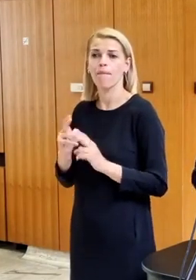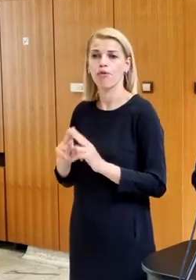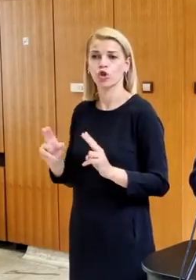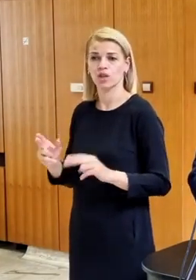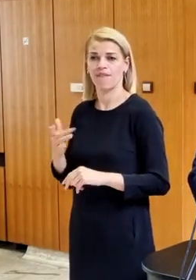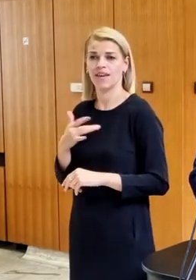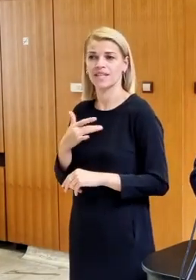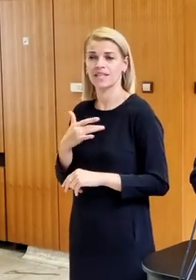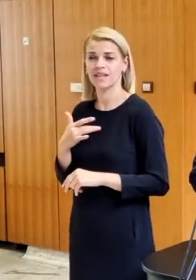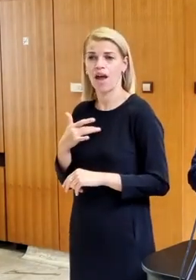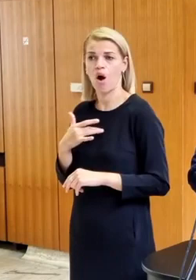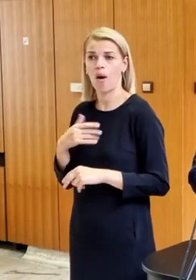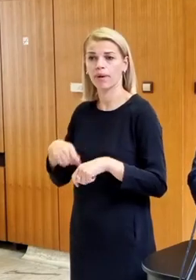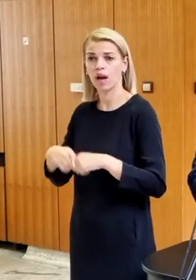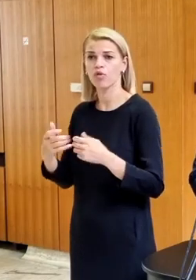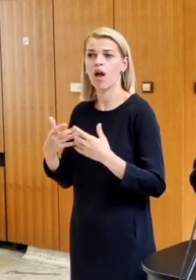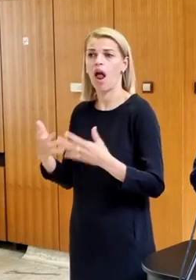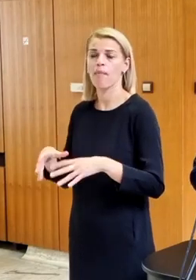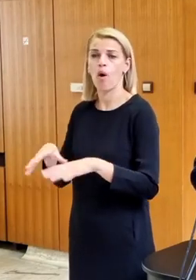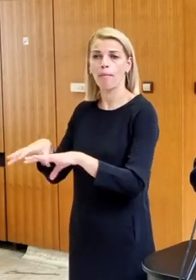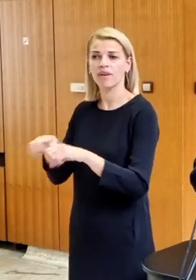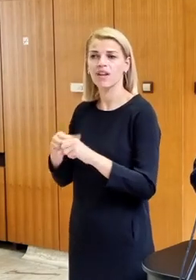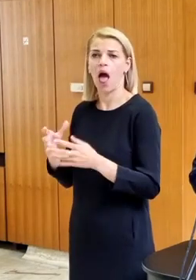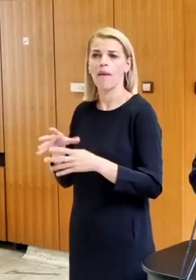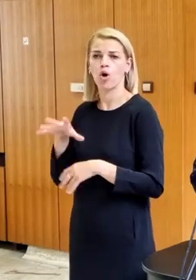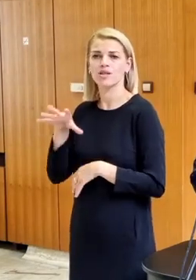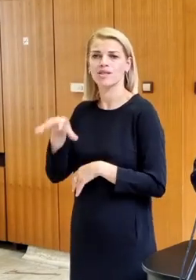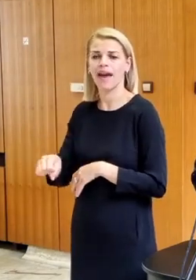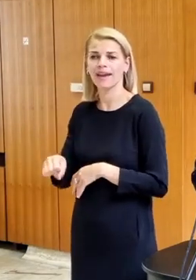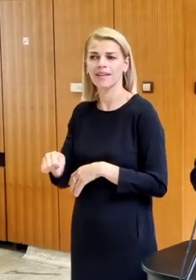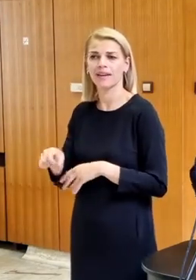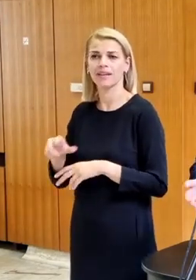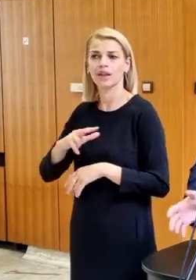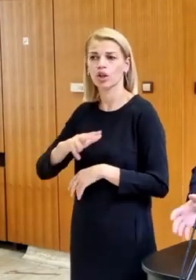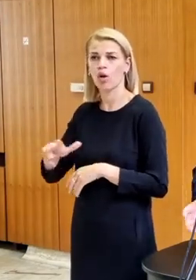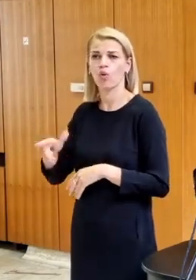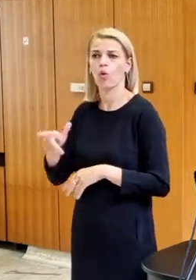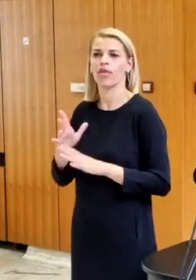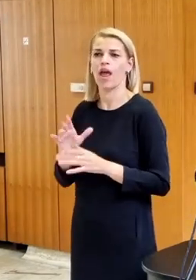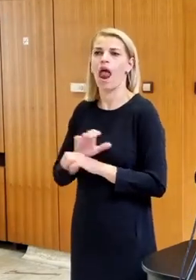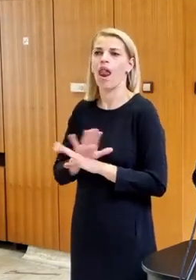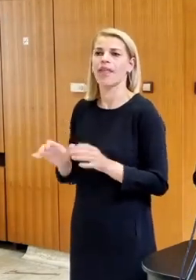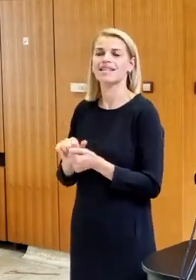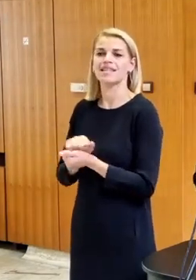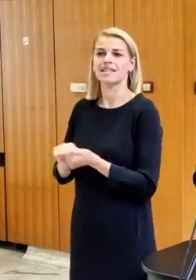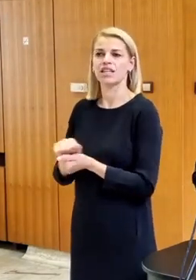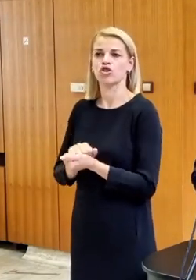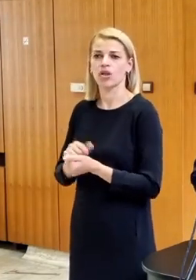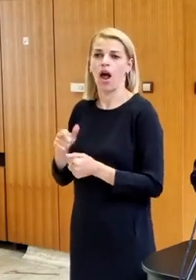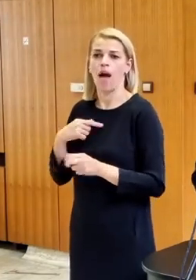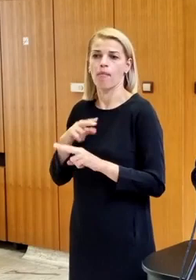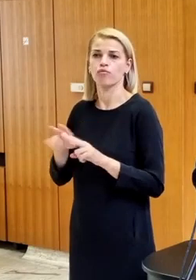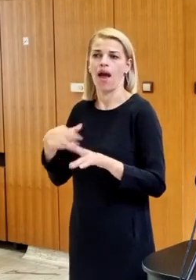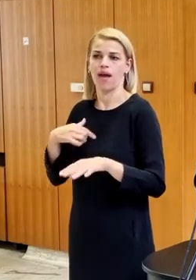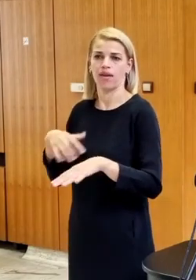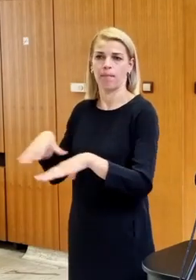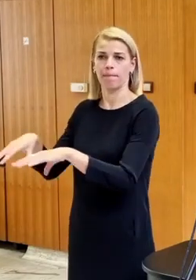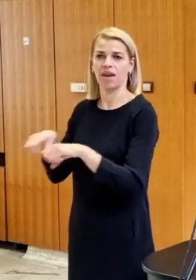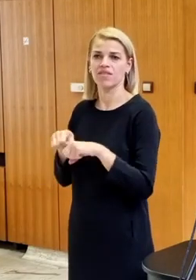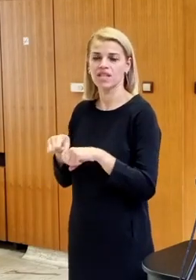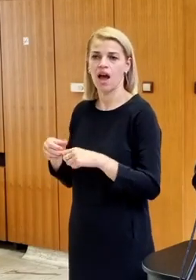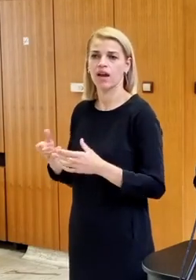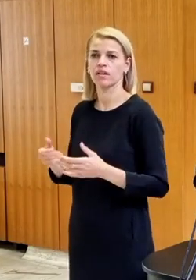prerušenia, ale tiež o prevzatí, o zachytení toho dronu a tak ďalej. Jednoducho to neznamená, že ho musíme zničiť, ale že ho môžeme aj prevziať